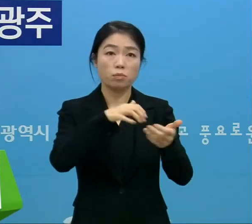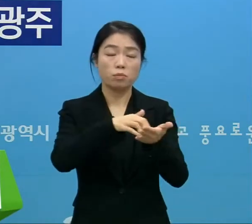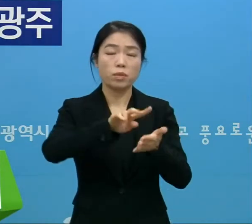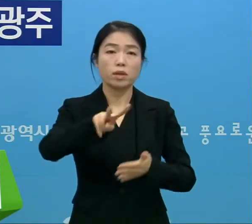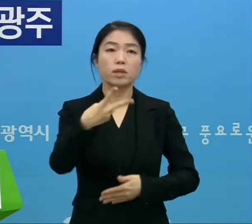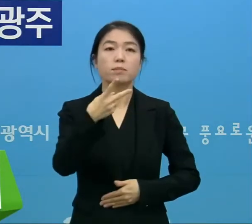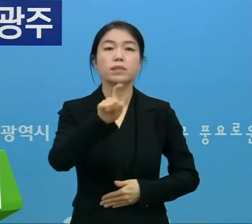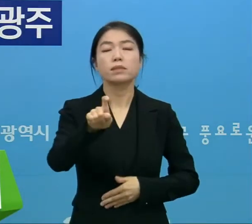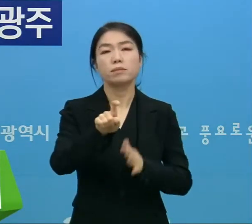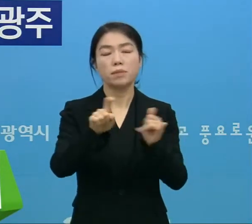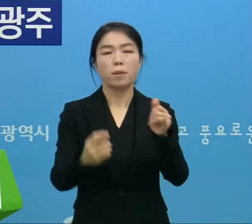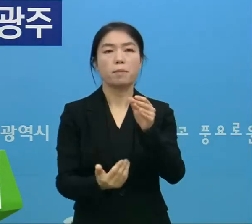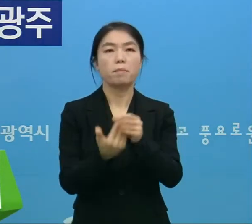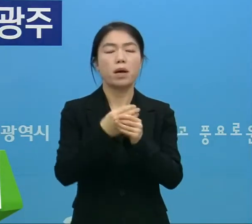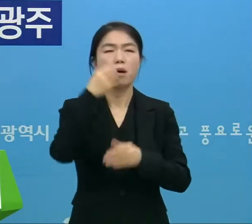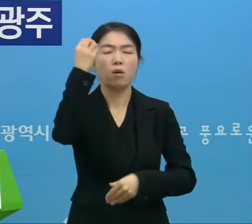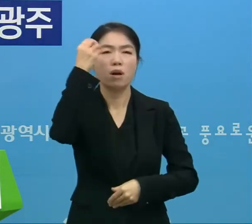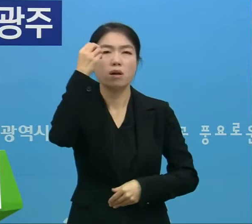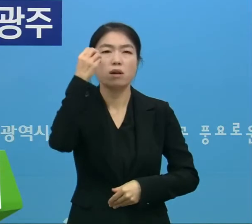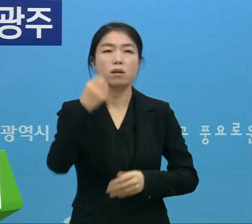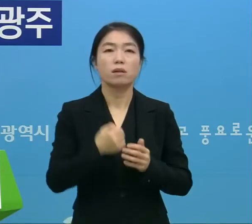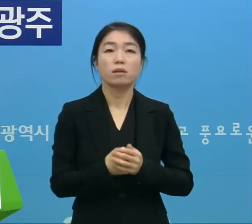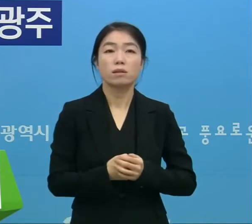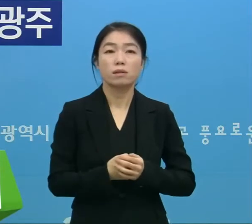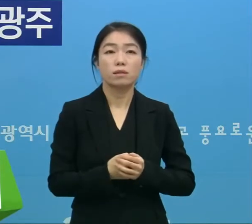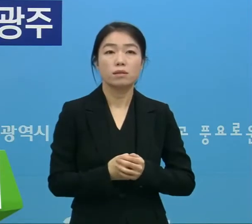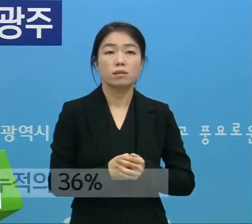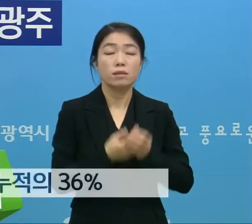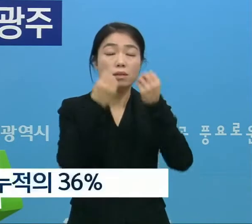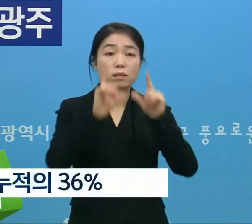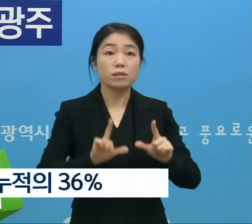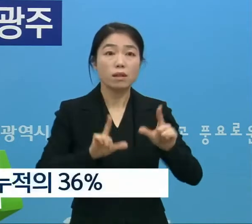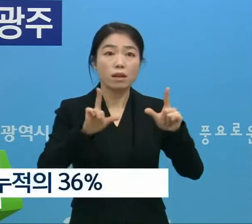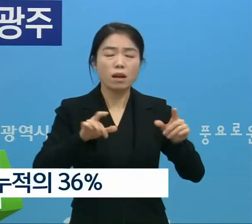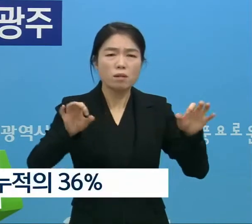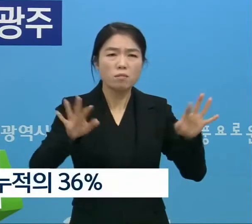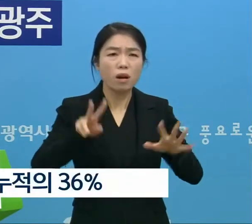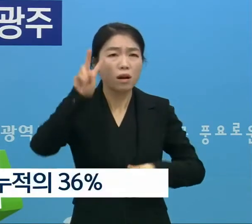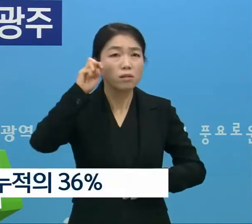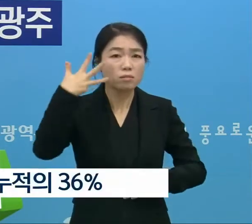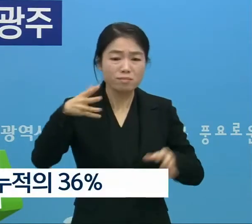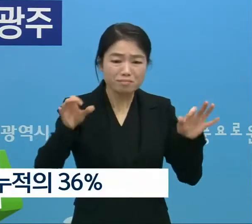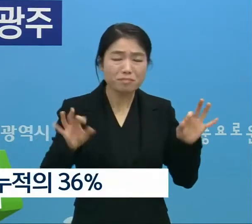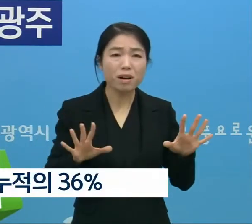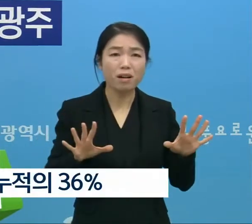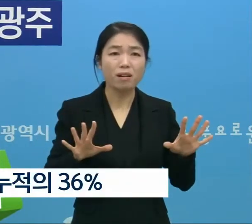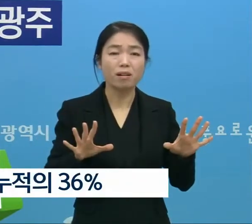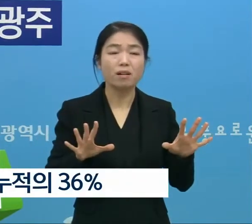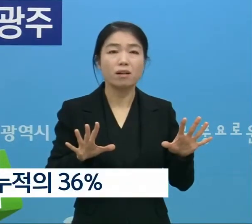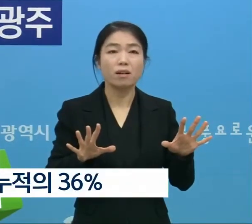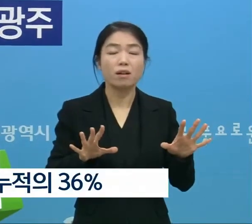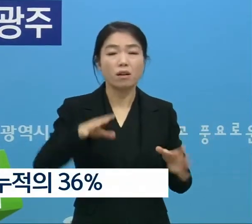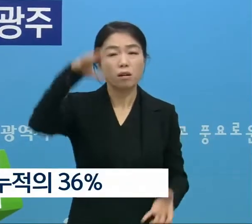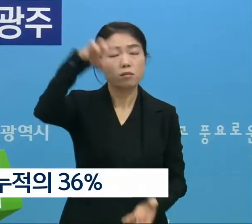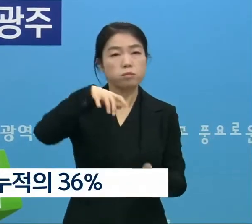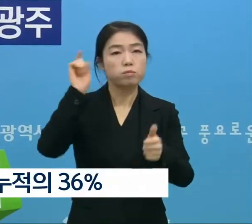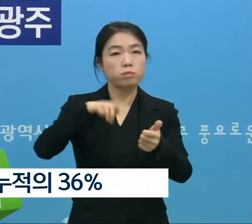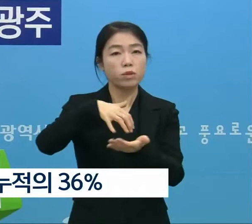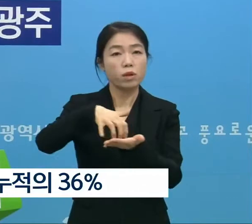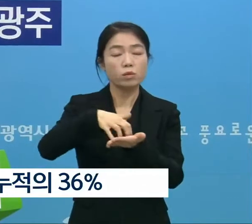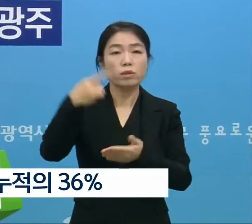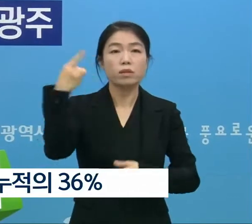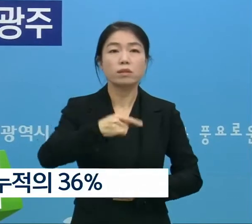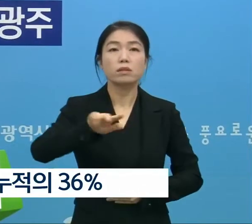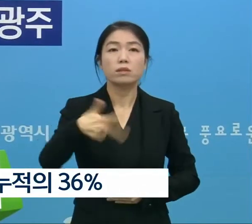210명이 발생했습니다. 새해 들어 불과 28일 만에 누적 확진자